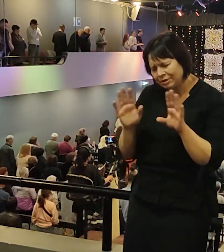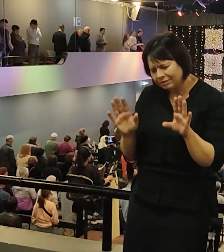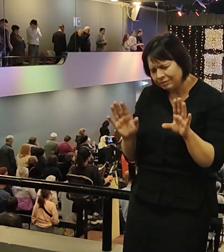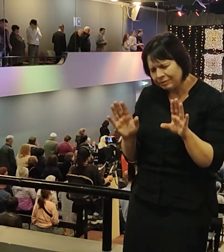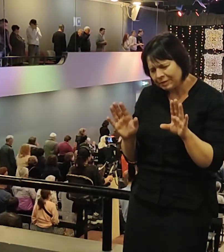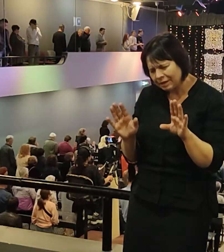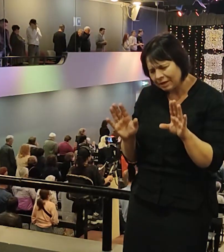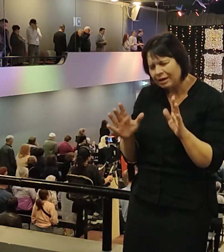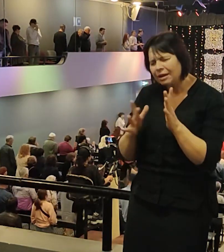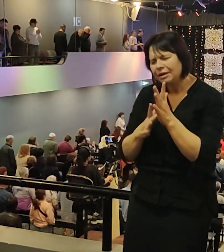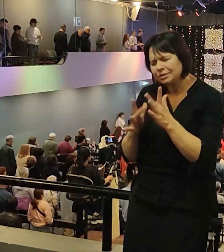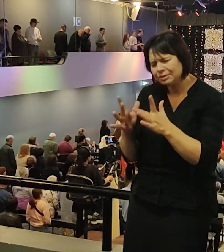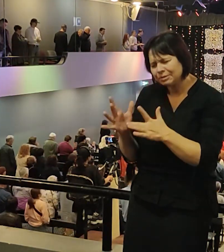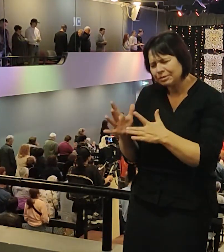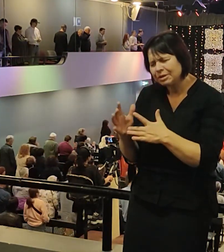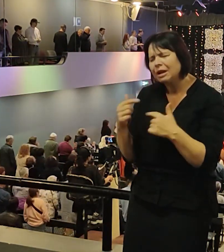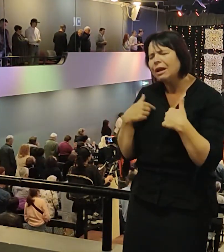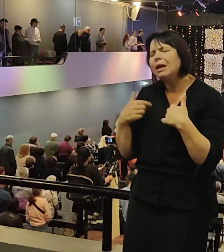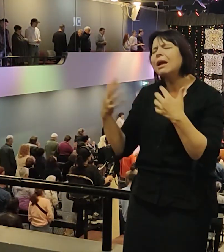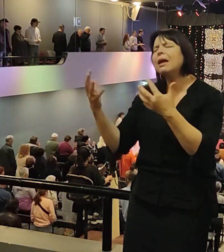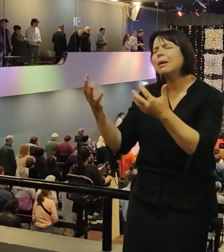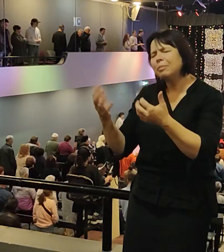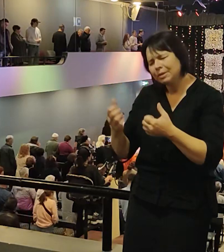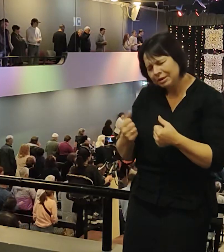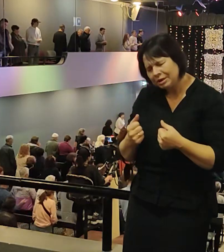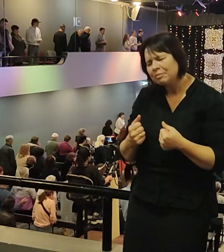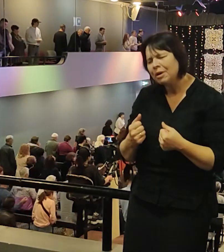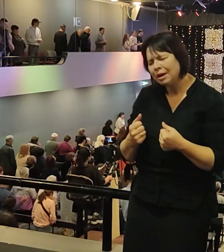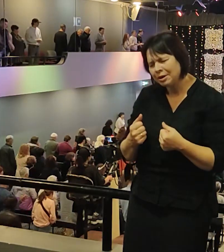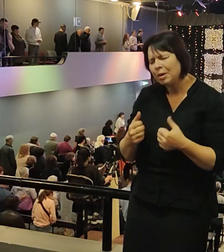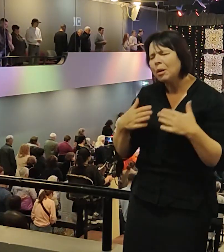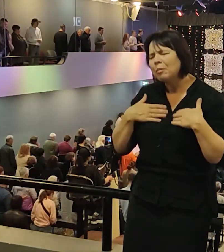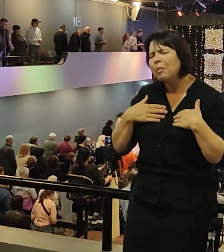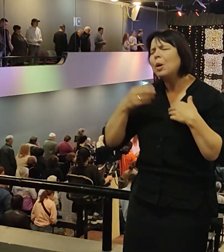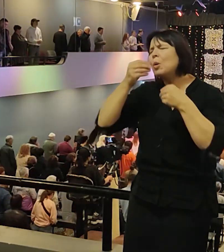Иисус, я принимаю мое прощение верою.